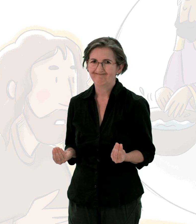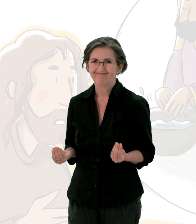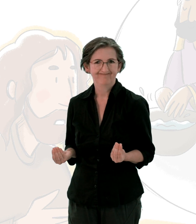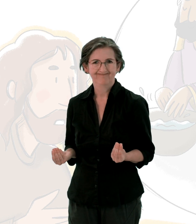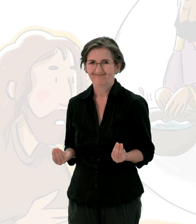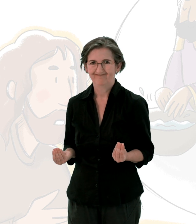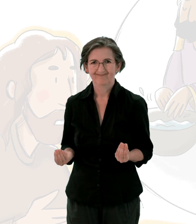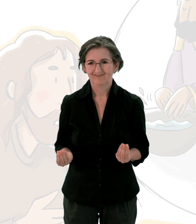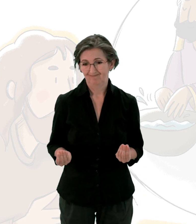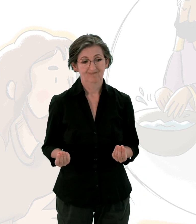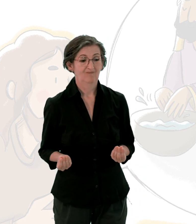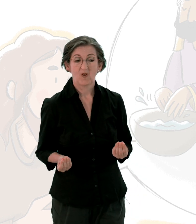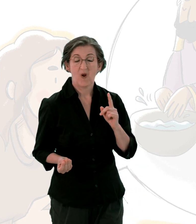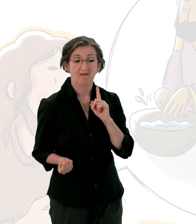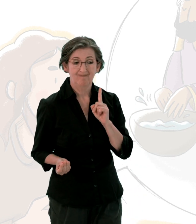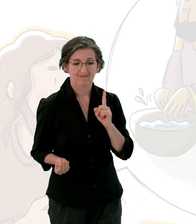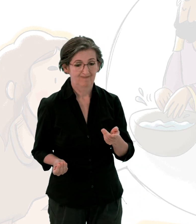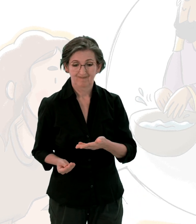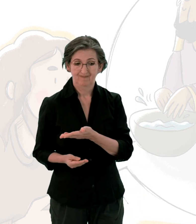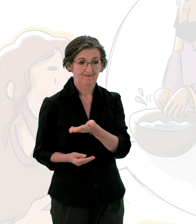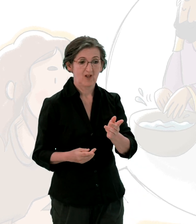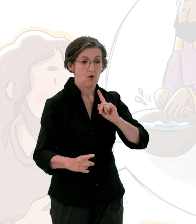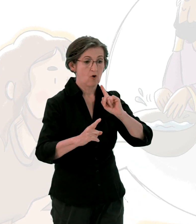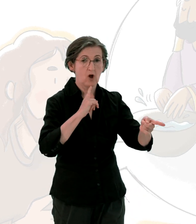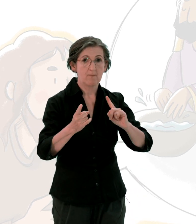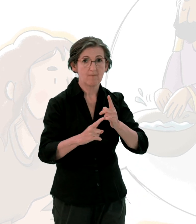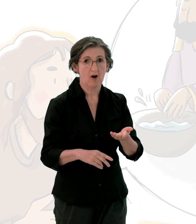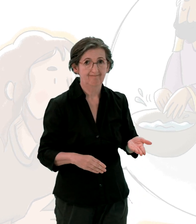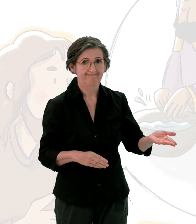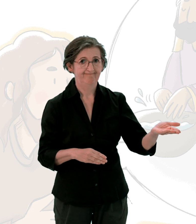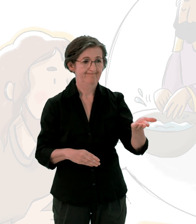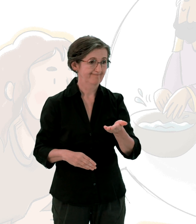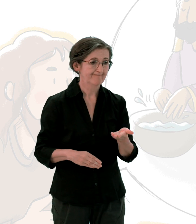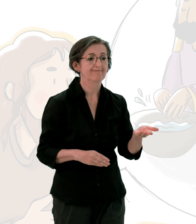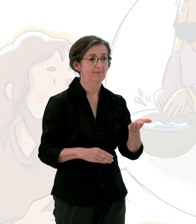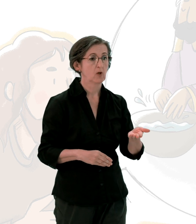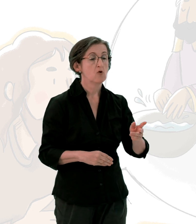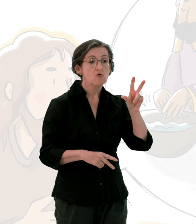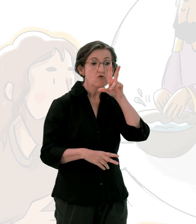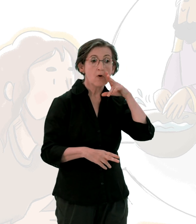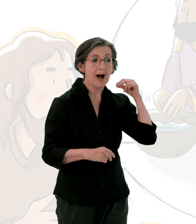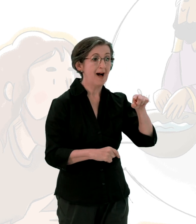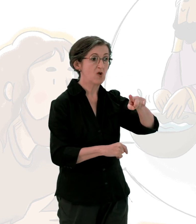En effet, ce qu'ils enseignent avec assurance, ce sont des commandements humains.